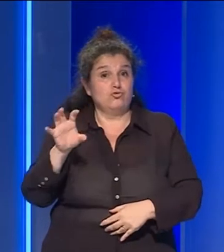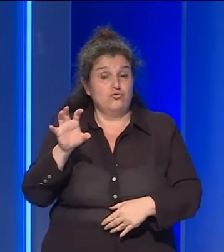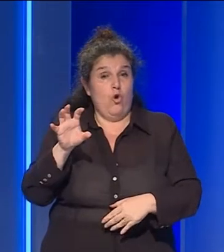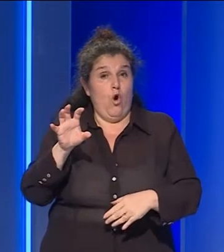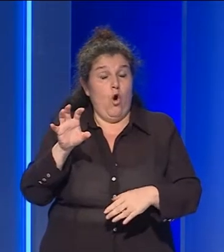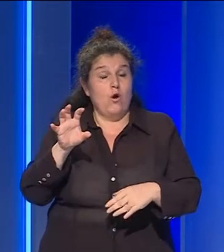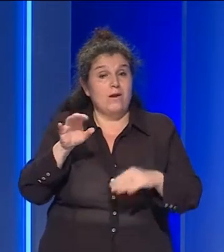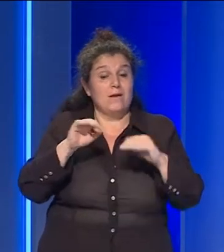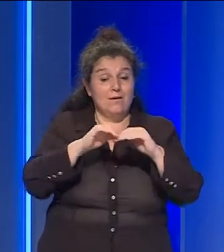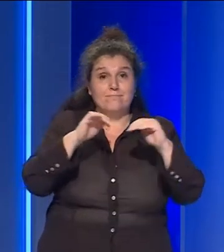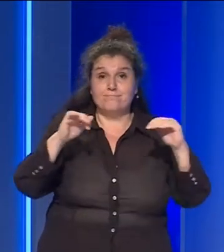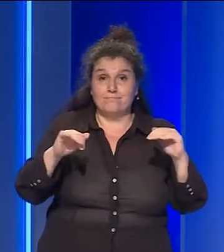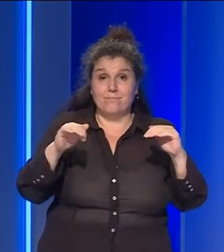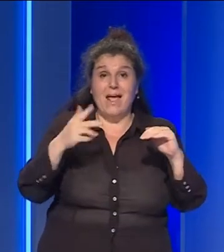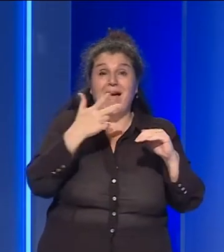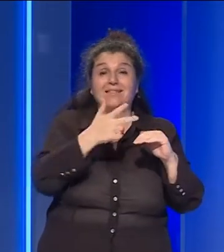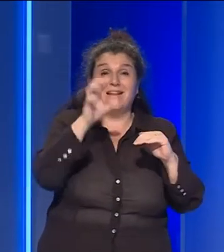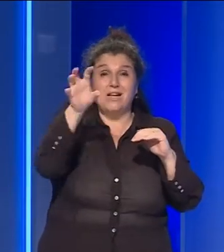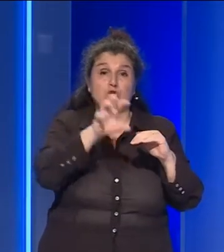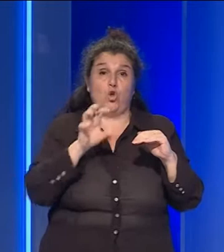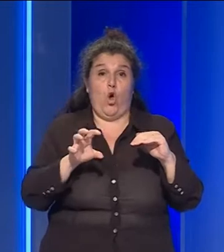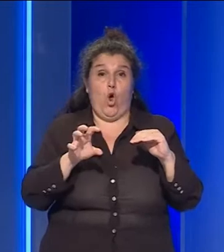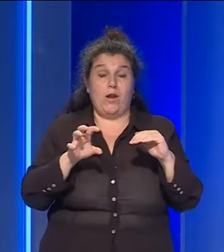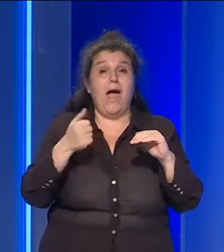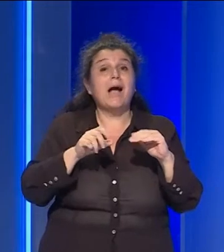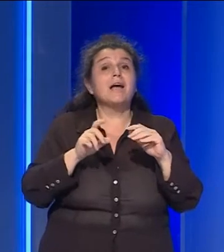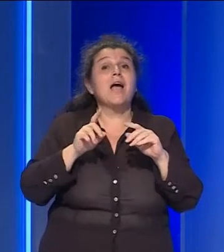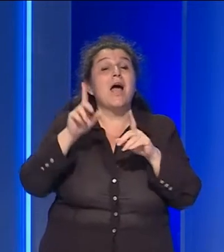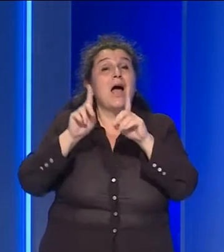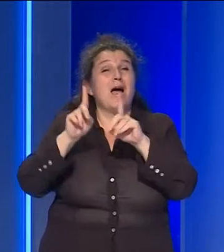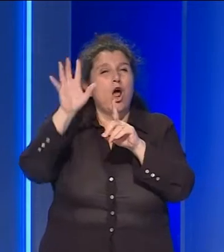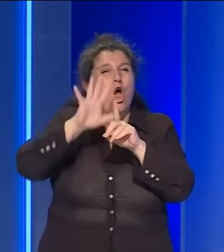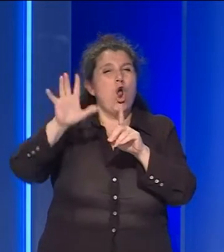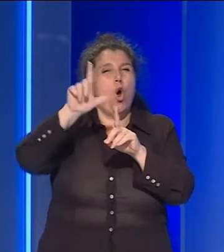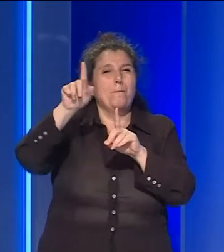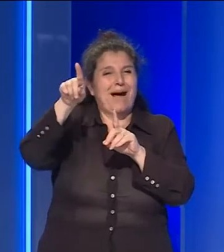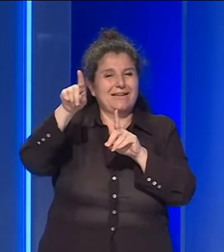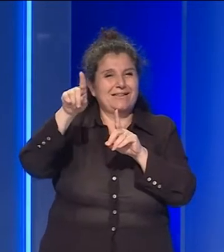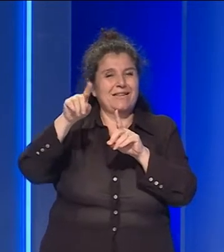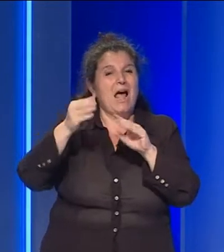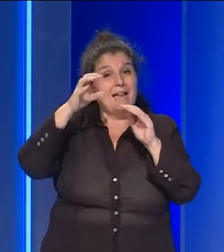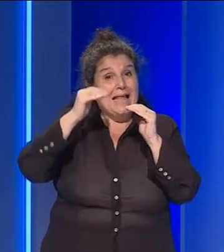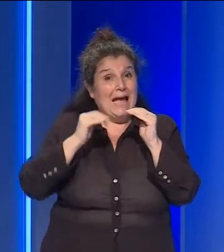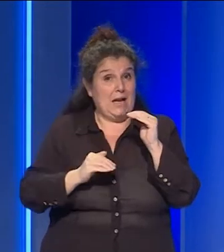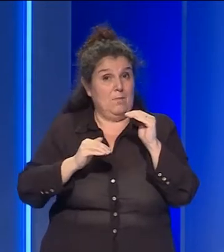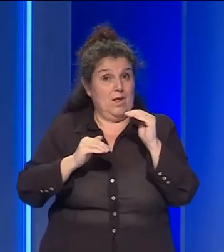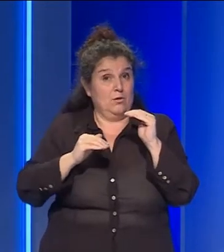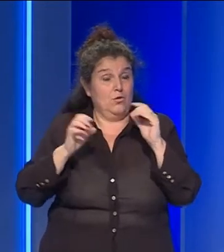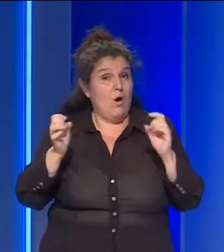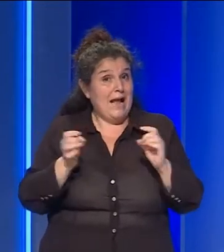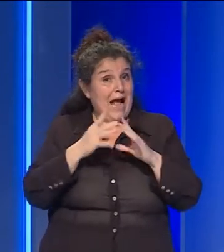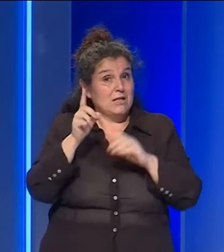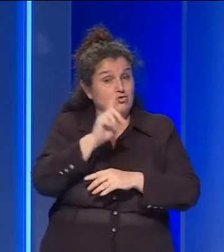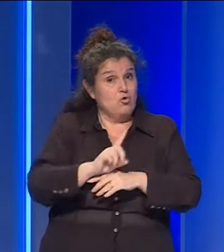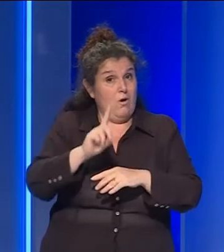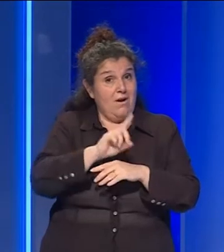sostanzialmente in tre aree il paese. Anche in Lombardia c'è un decremento donnaliero dei casi. Lo ha